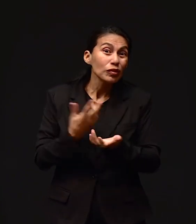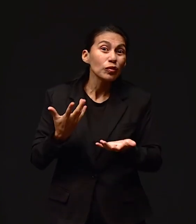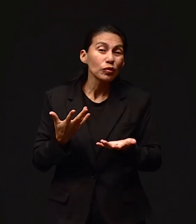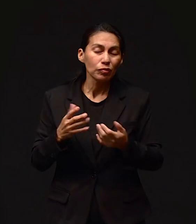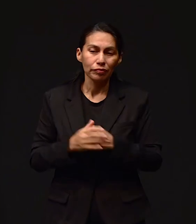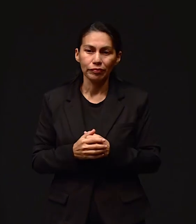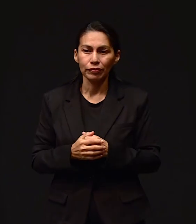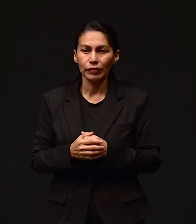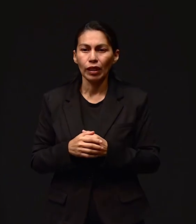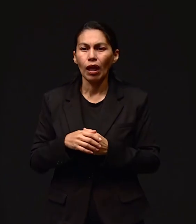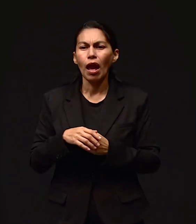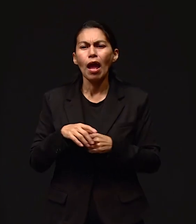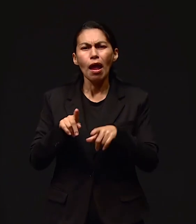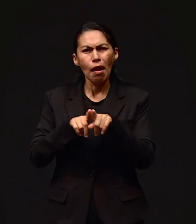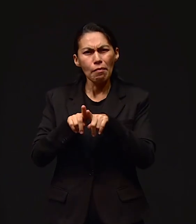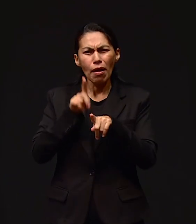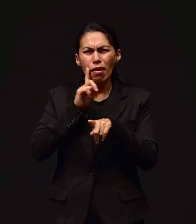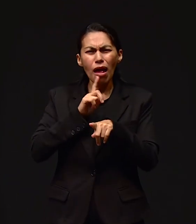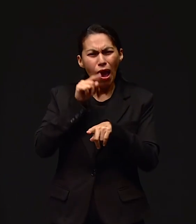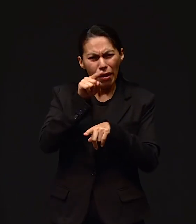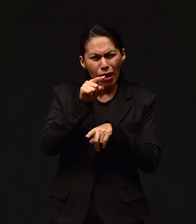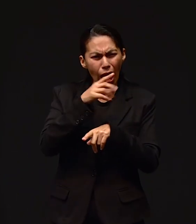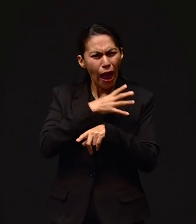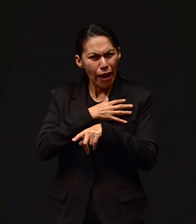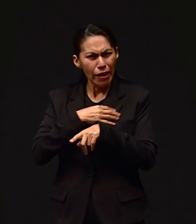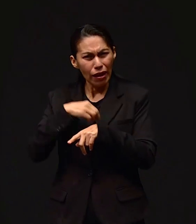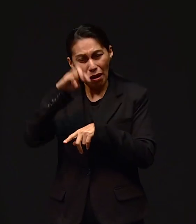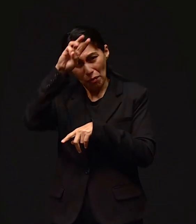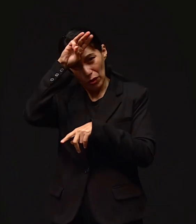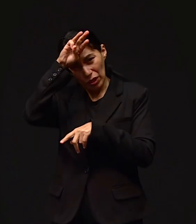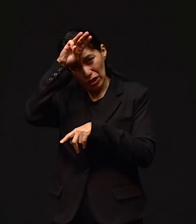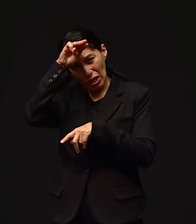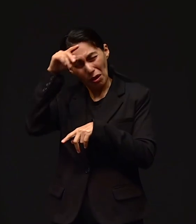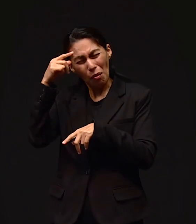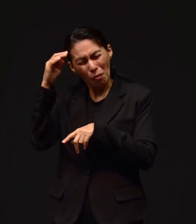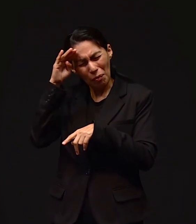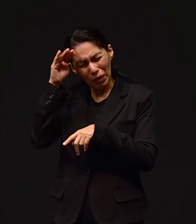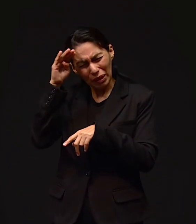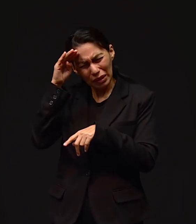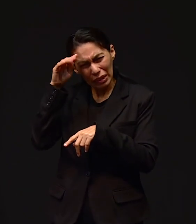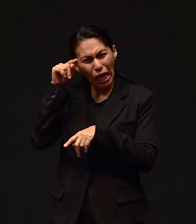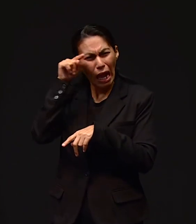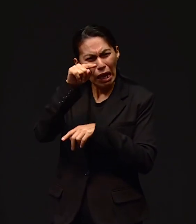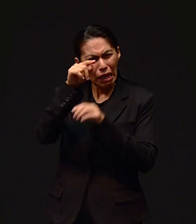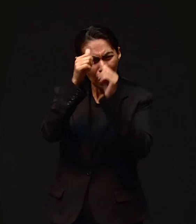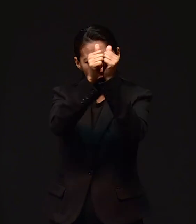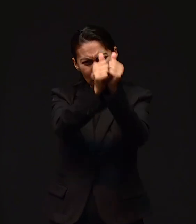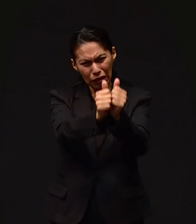quedaron porque la hermana tenía una hija en Monterrey. Dijo, a lo mejor se quedaron con la hija ahí todo el día, ¿no? Bueno.